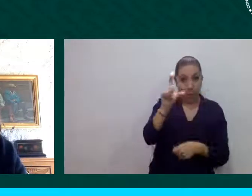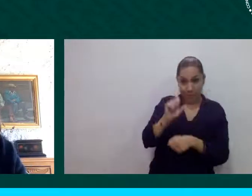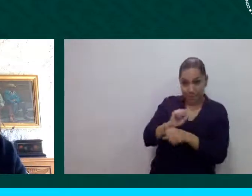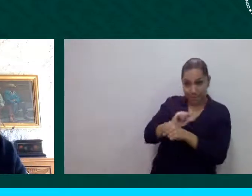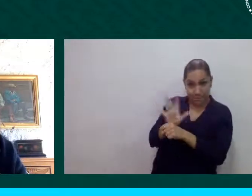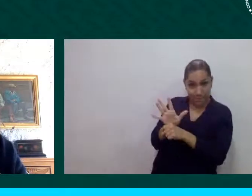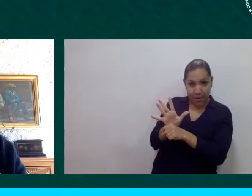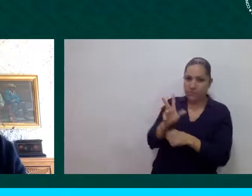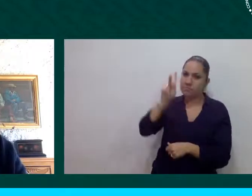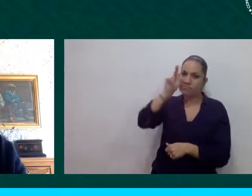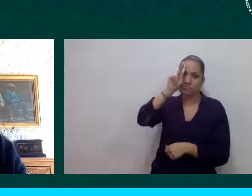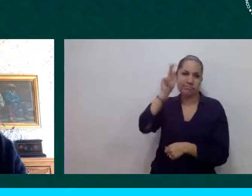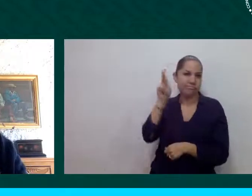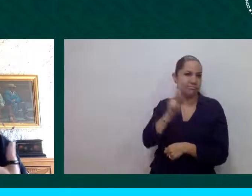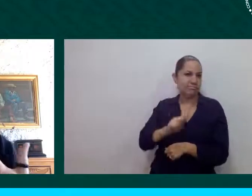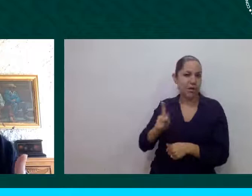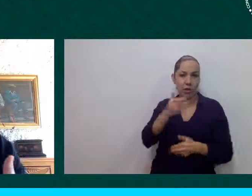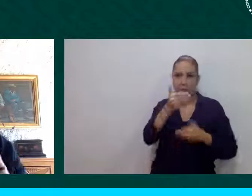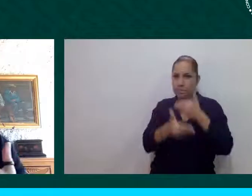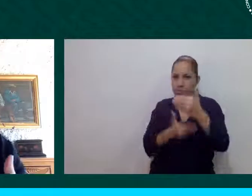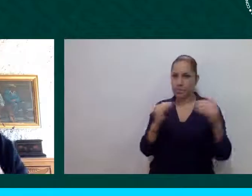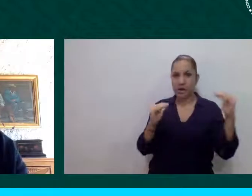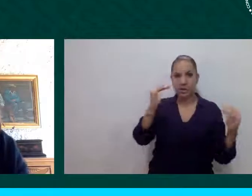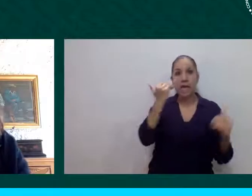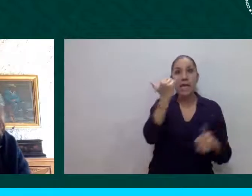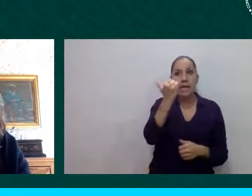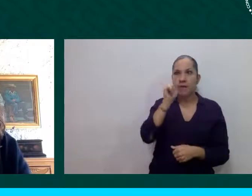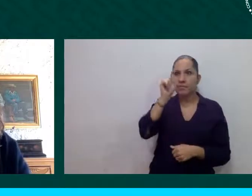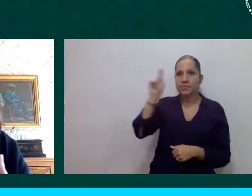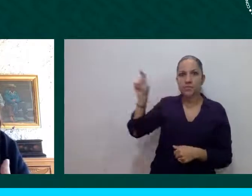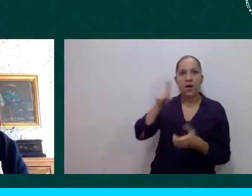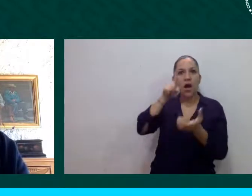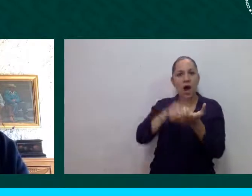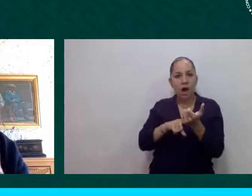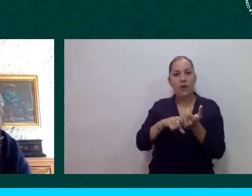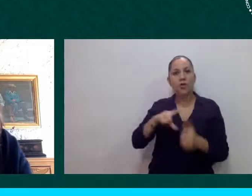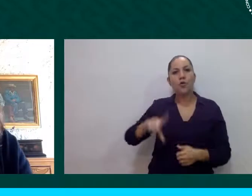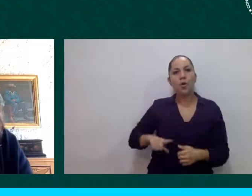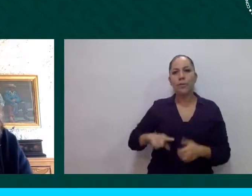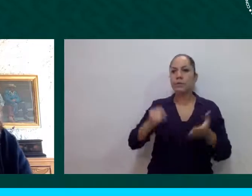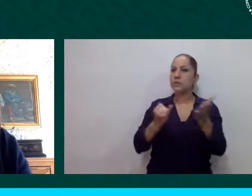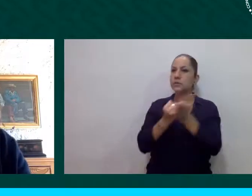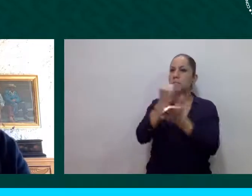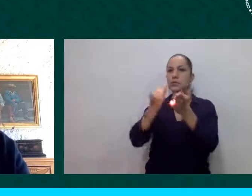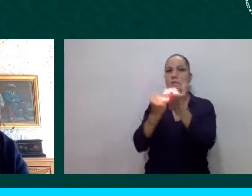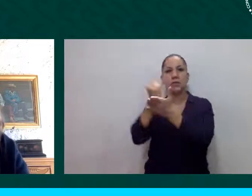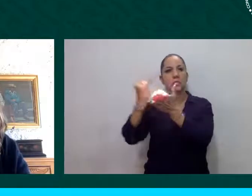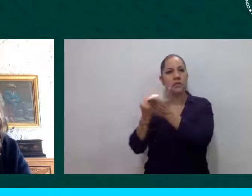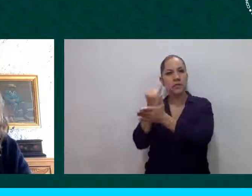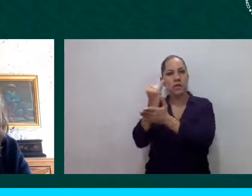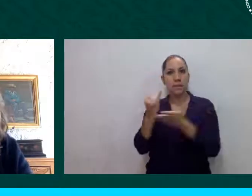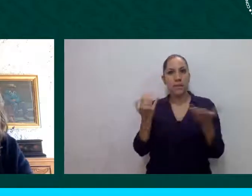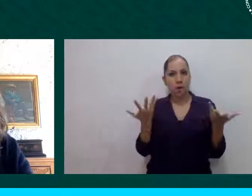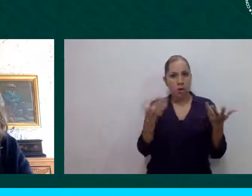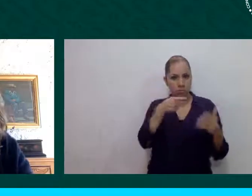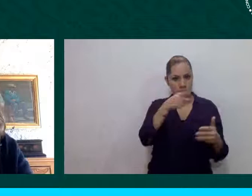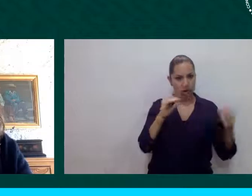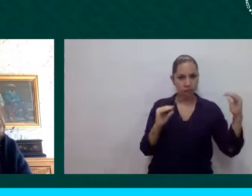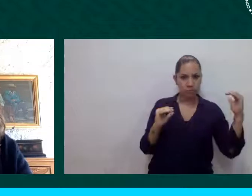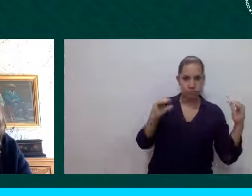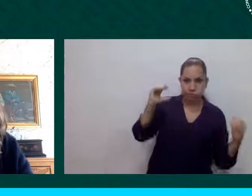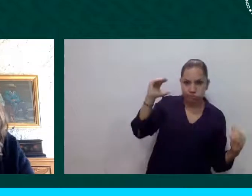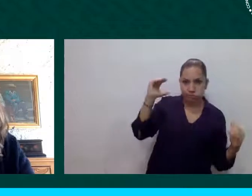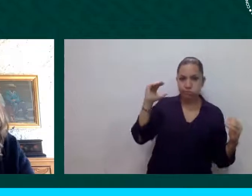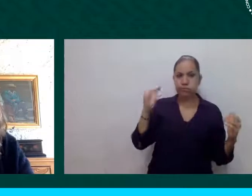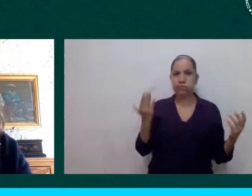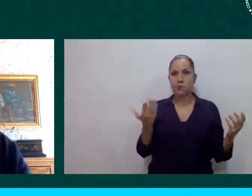evidentemente, bueno, pues los estados tienen que tomar medidas para hacer frente a esta enfermedad, como por ejemplo en el caso de la Ciudad de